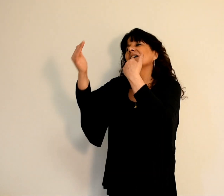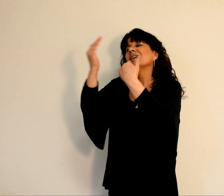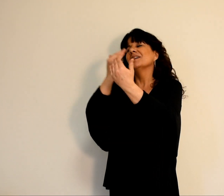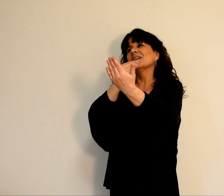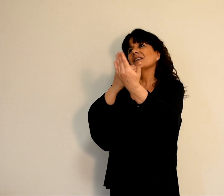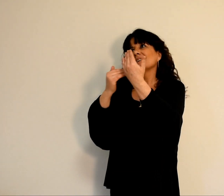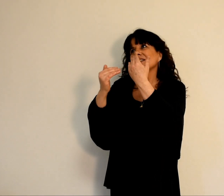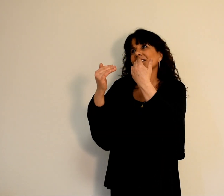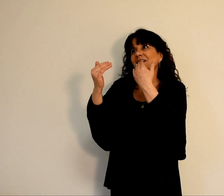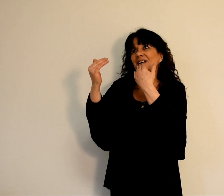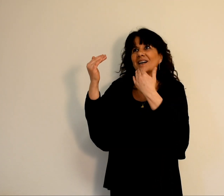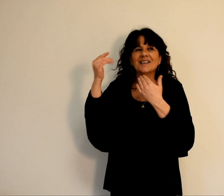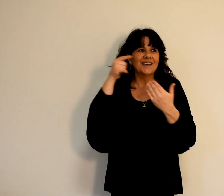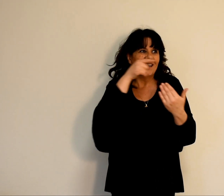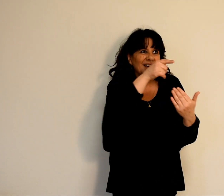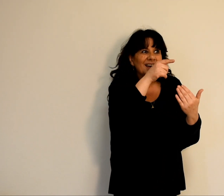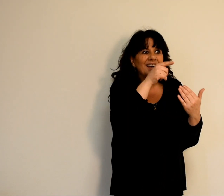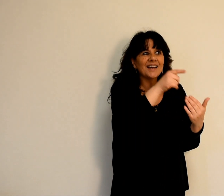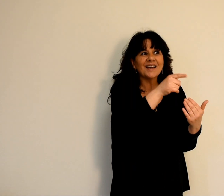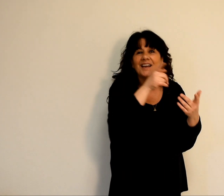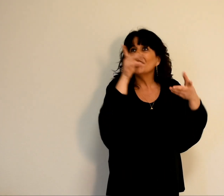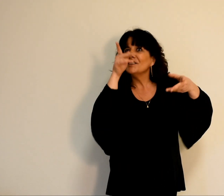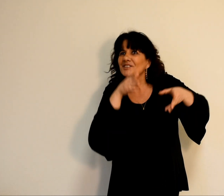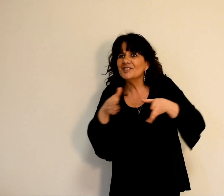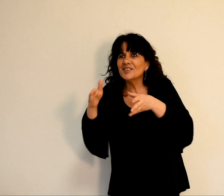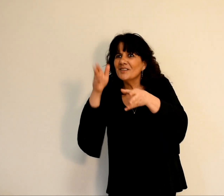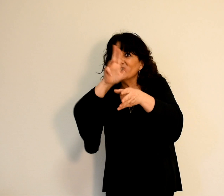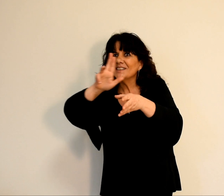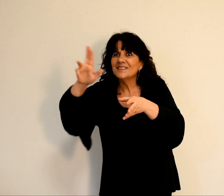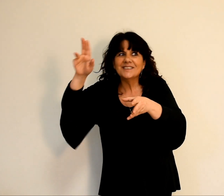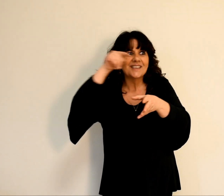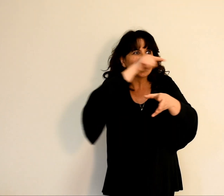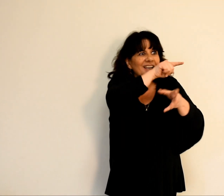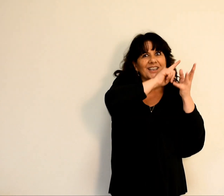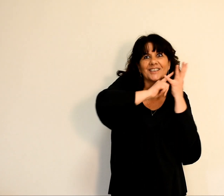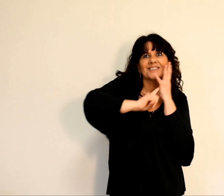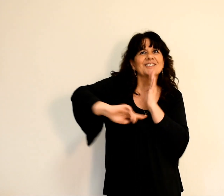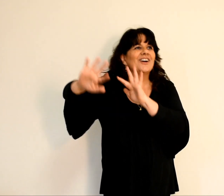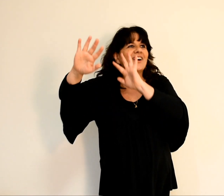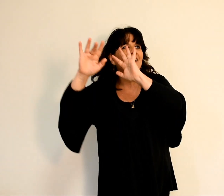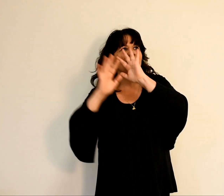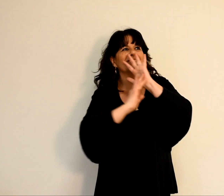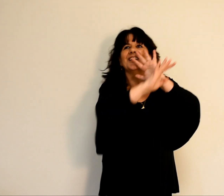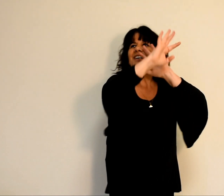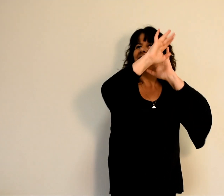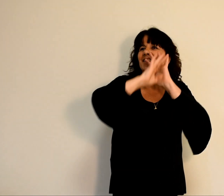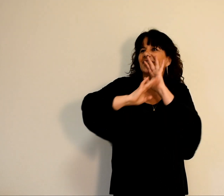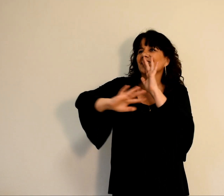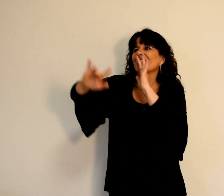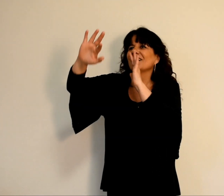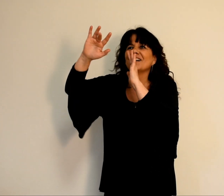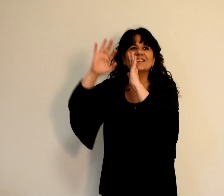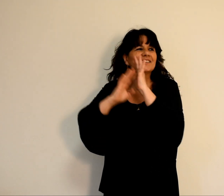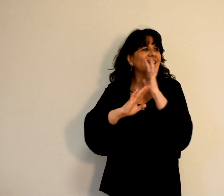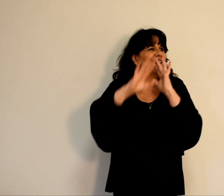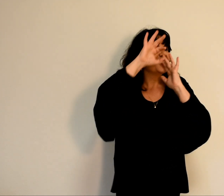ils chantent les chemins du Seigneur. Quelle est grande la